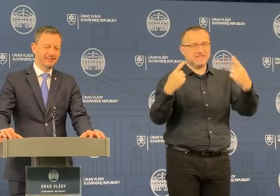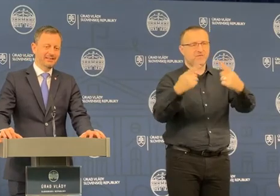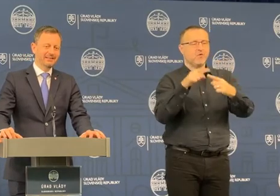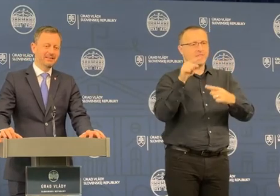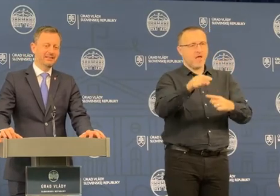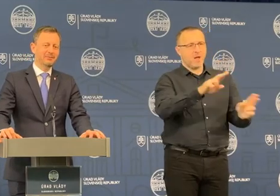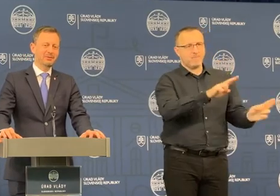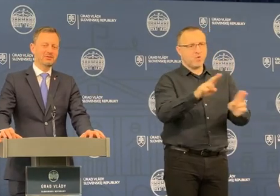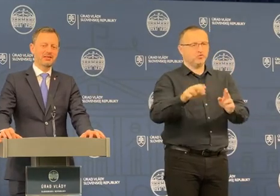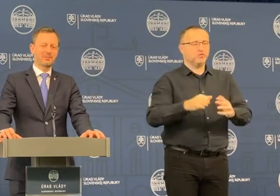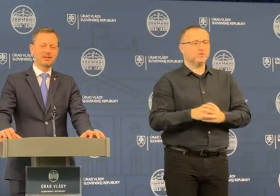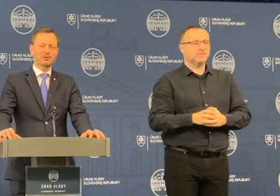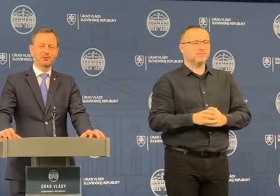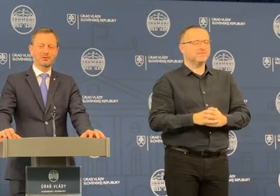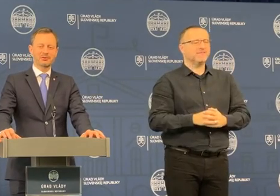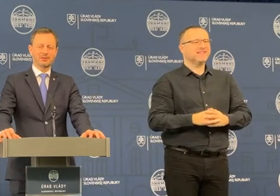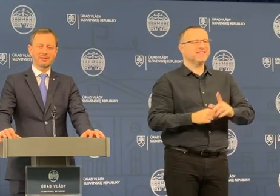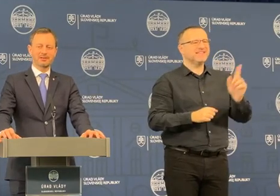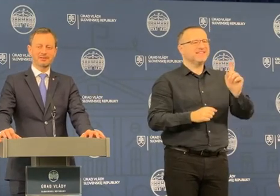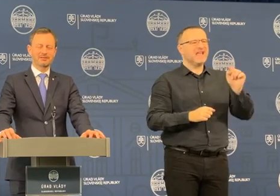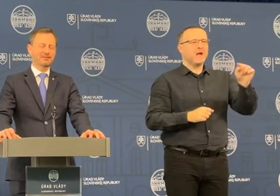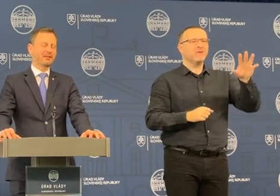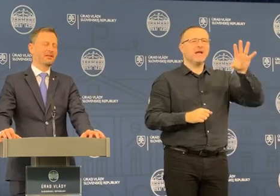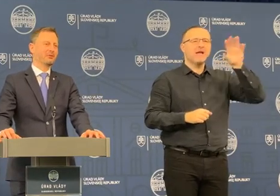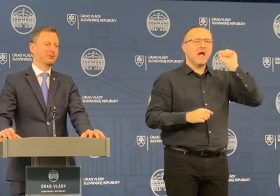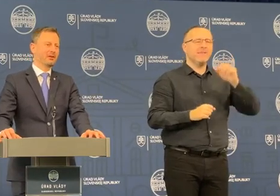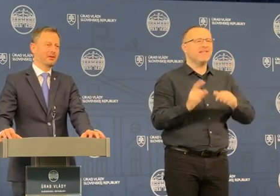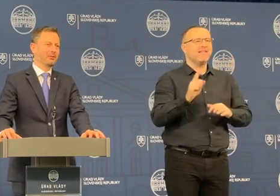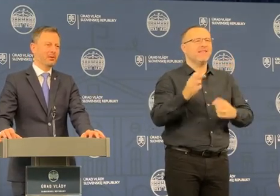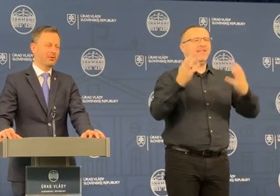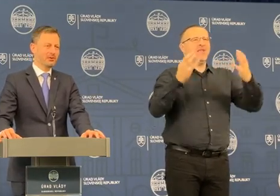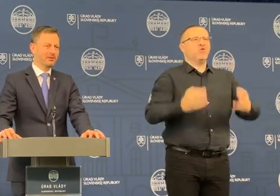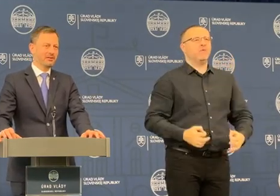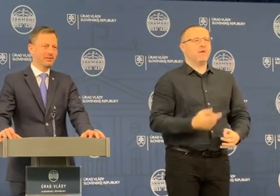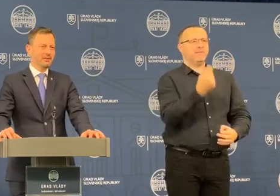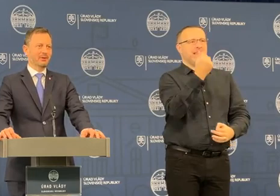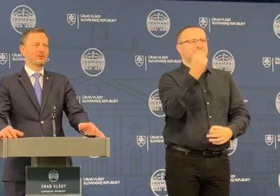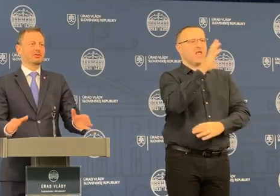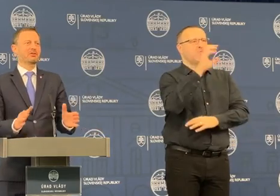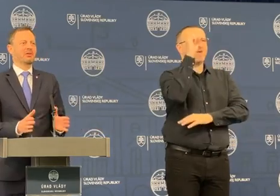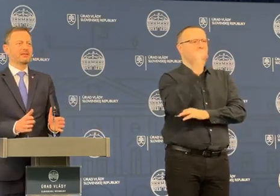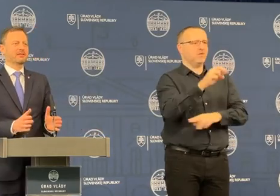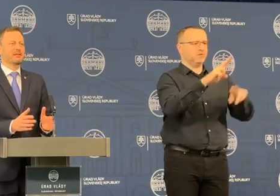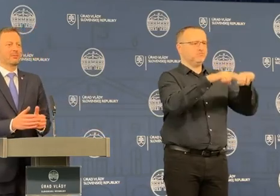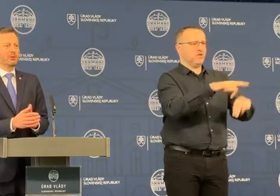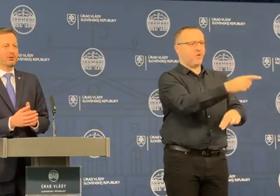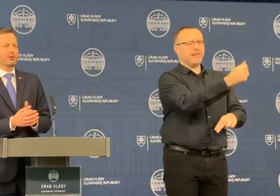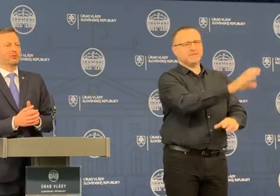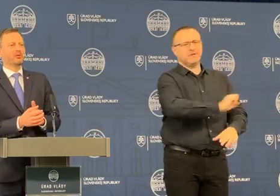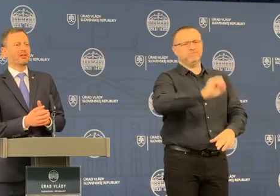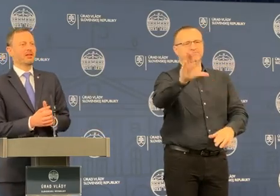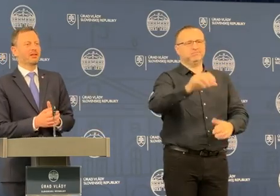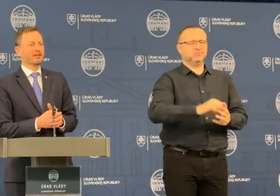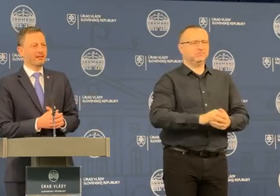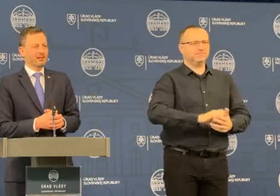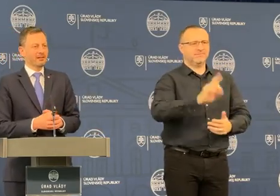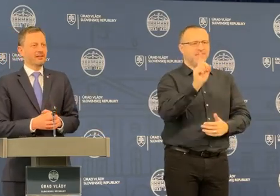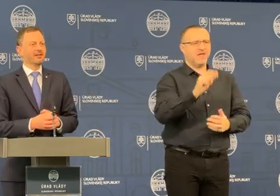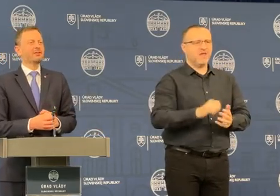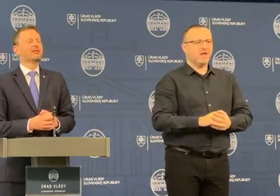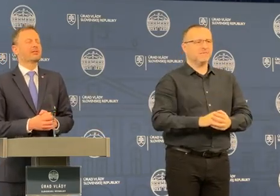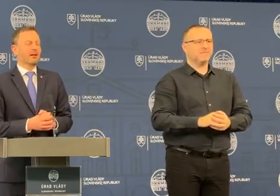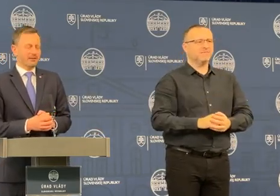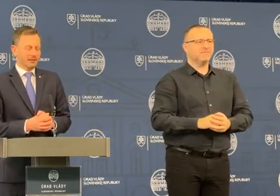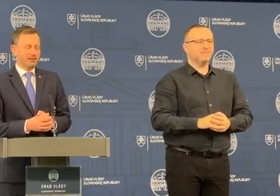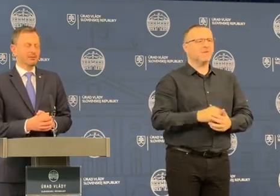takúto možnosť? Nie, aby ste chápali to, to není zase taký jednoduchý proces, pretože ten fast care bol rozhodnutý. sú pre rokovania